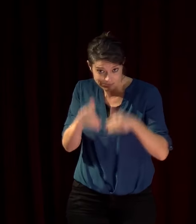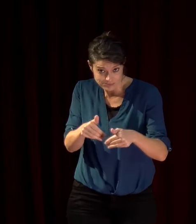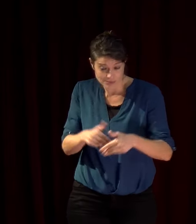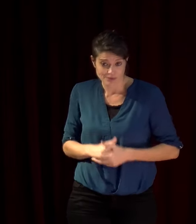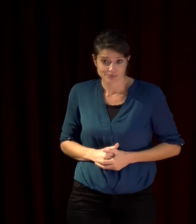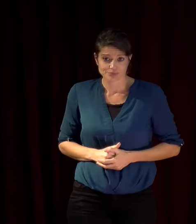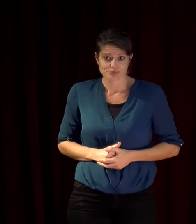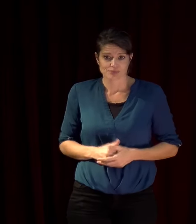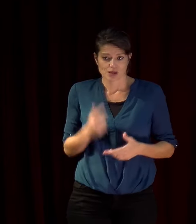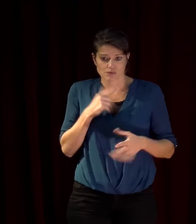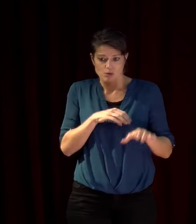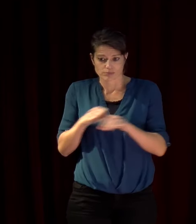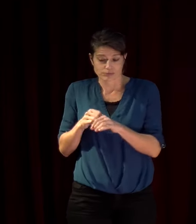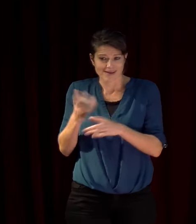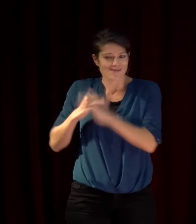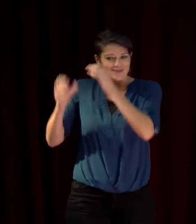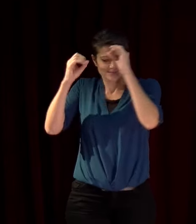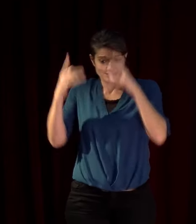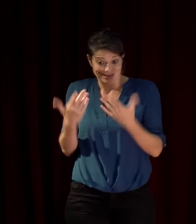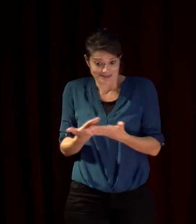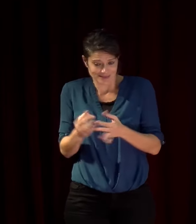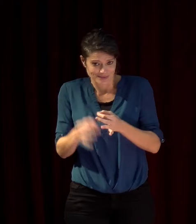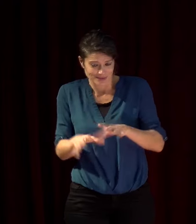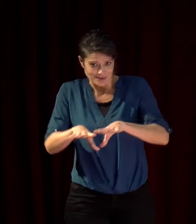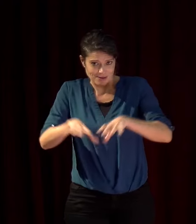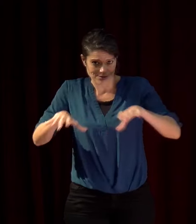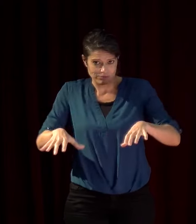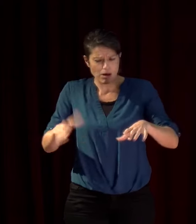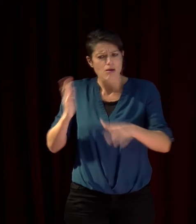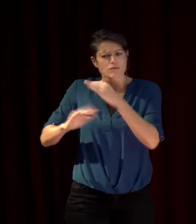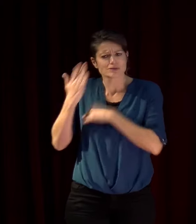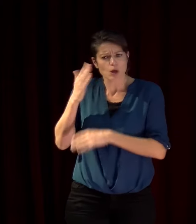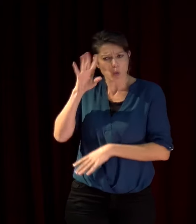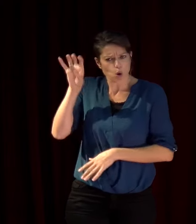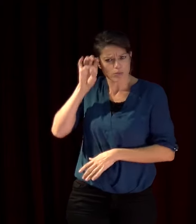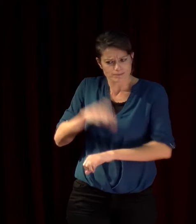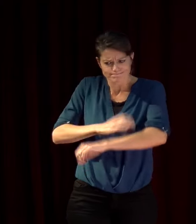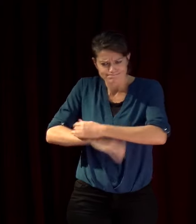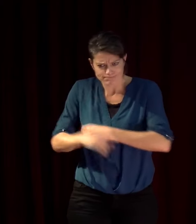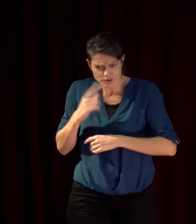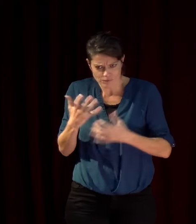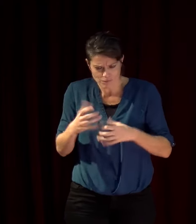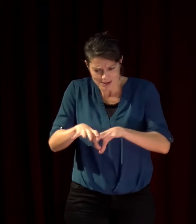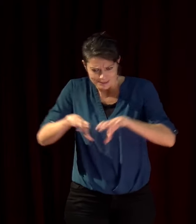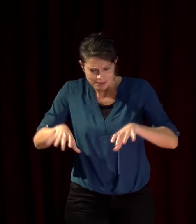mais et l'Europe était très mobilisée sur ça tout simplement je voulais dire